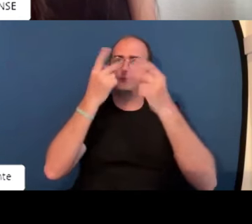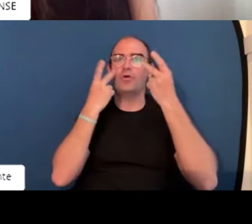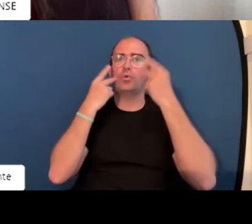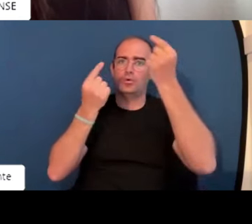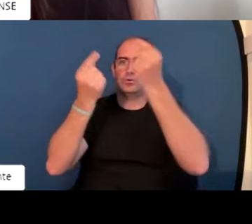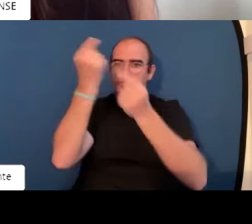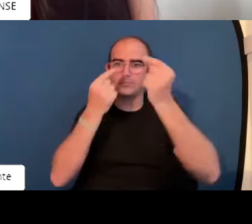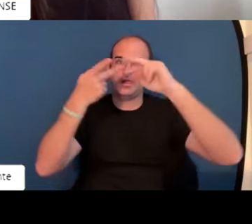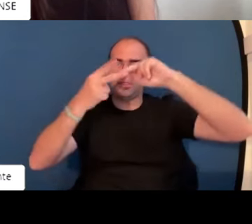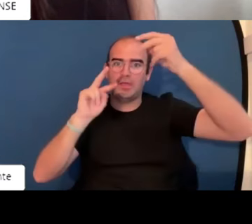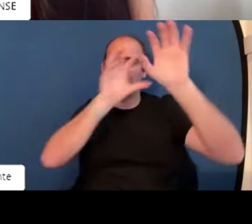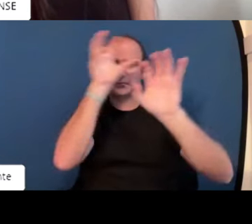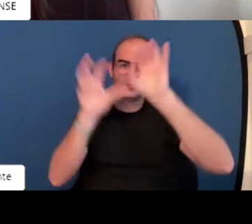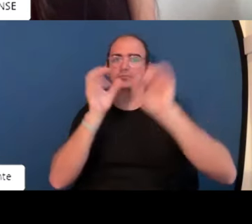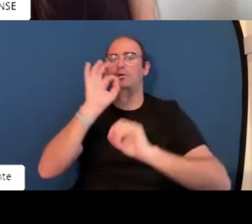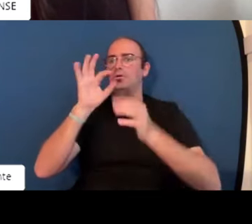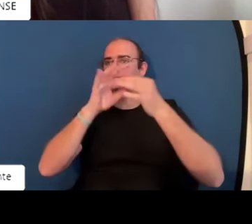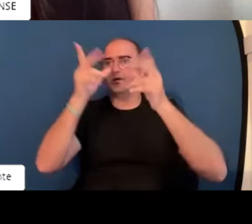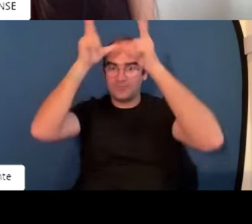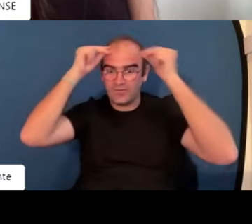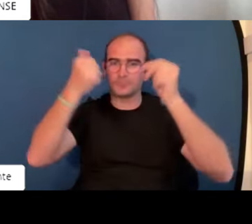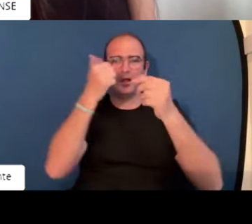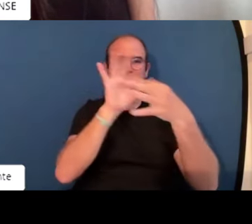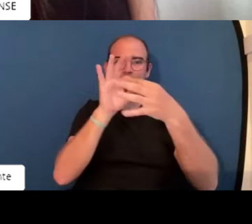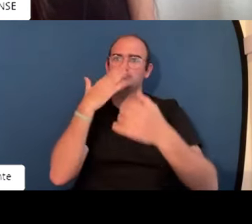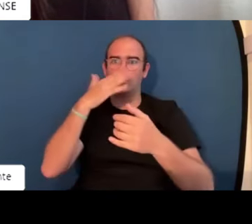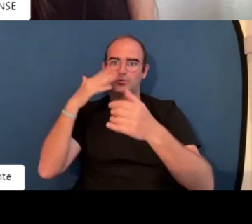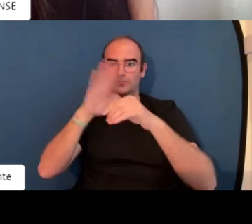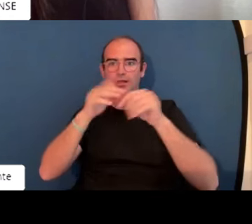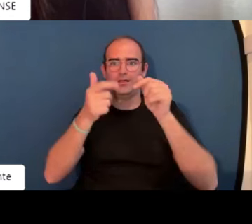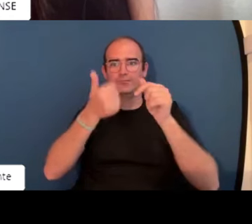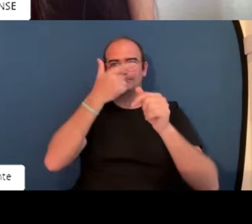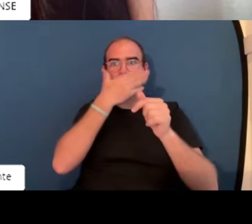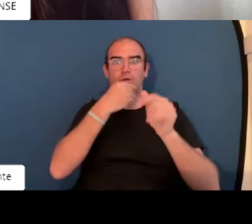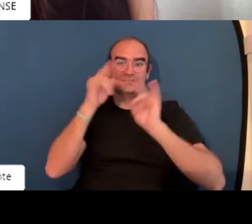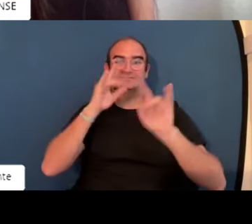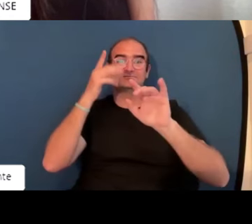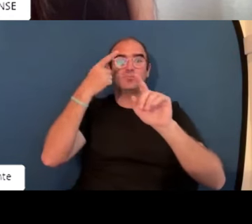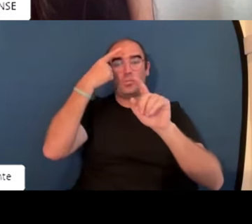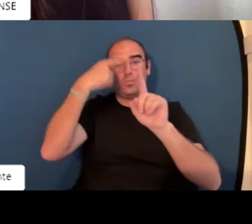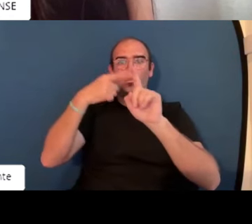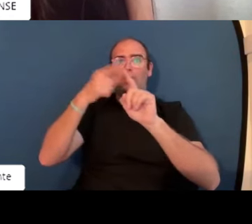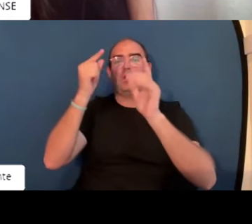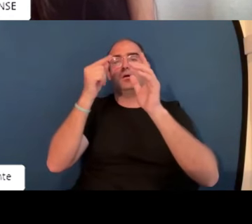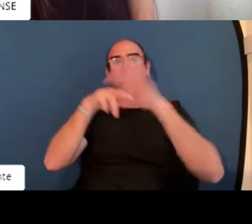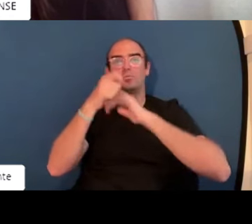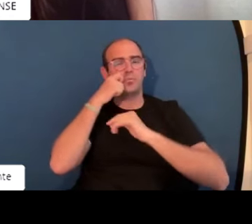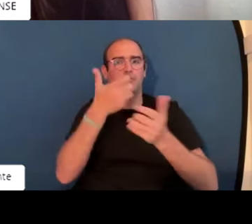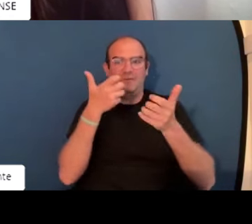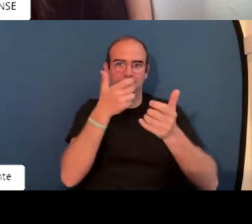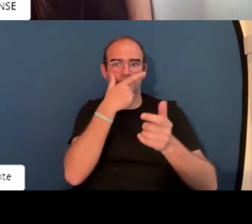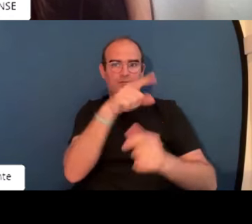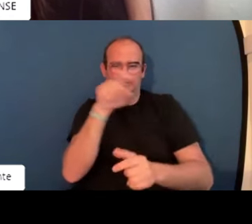hay modelos que hay que cumplir pero es importante cambiar el diseño también además desde la IA hay